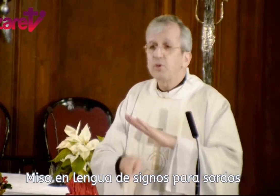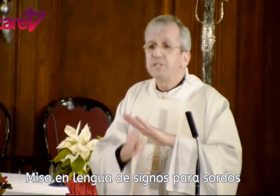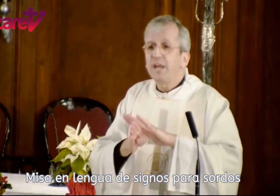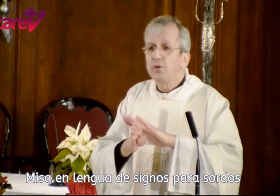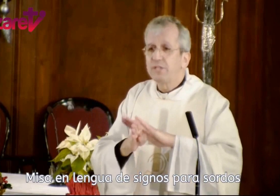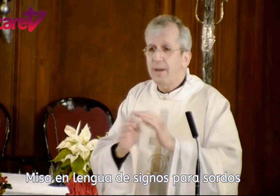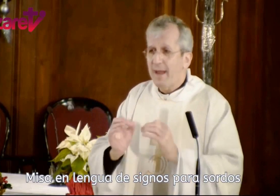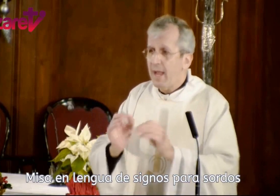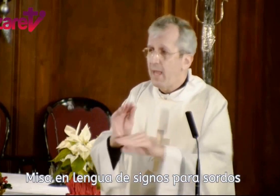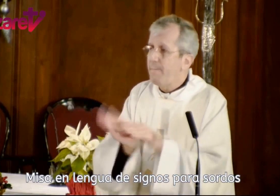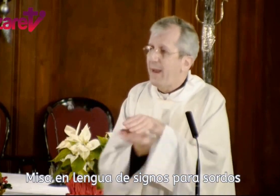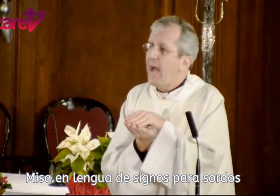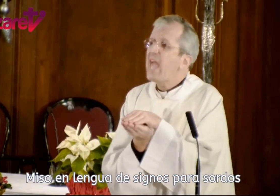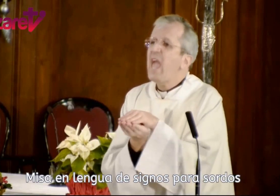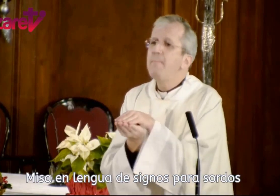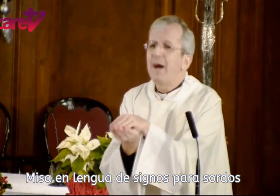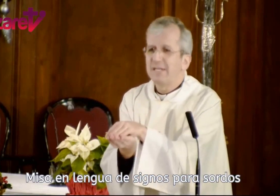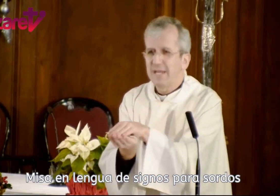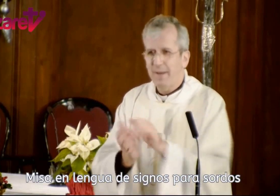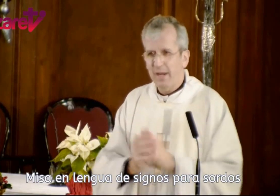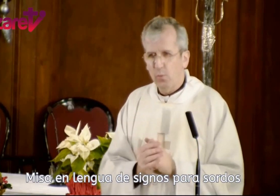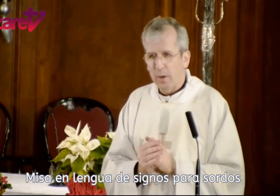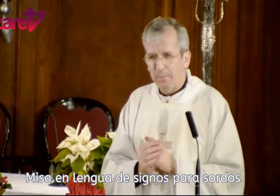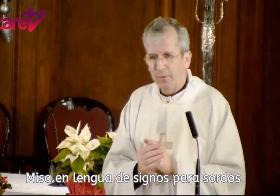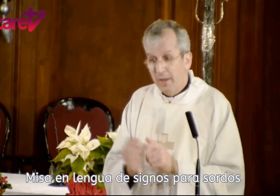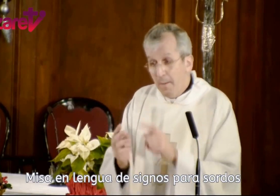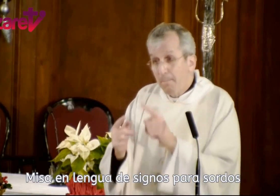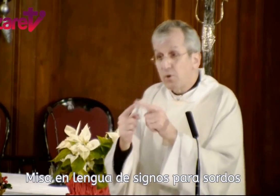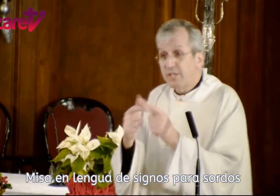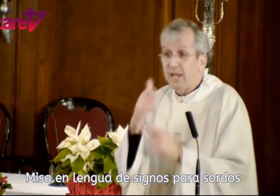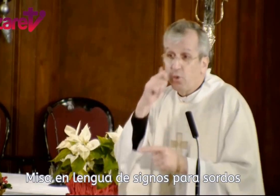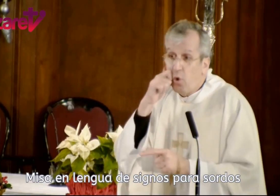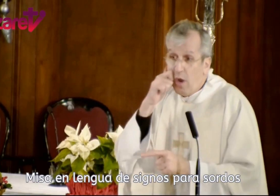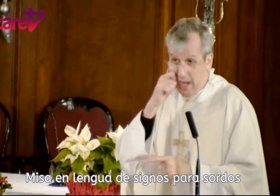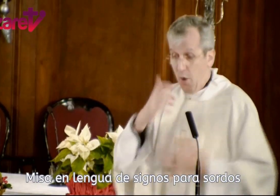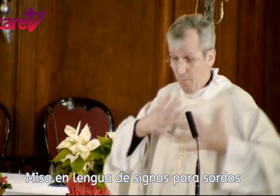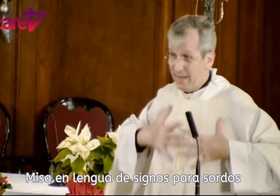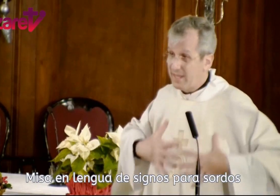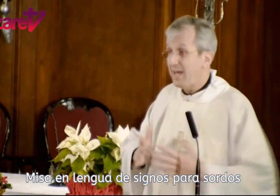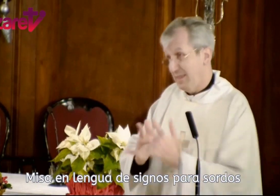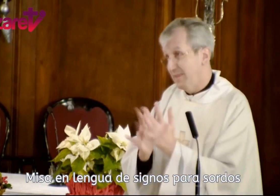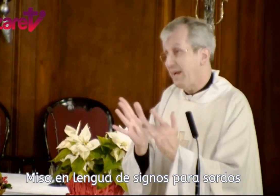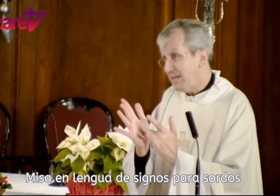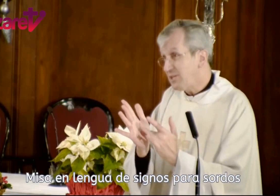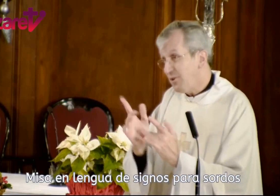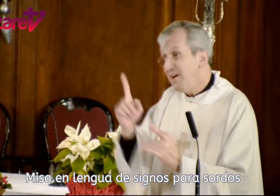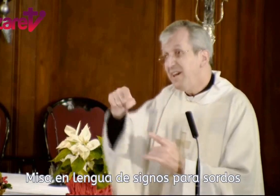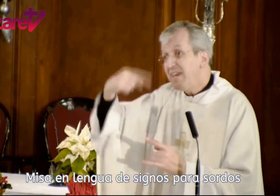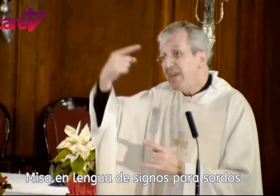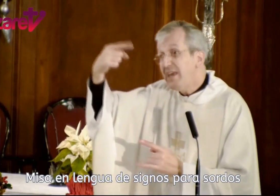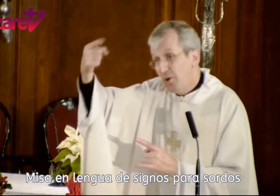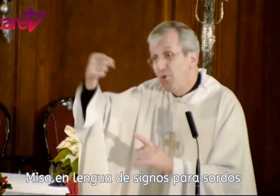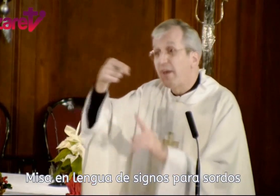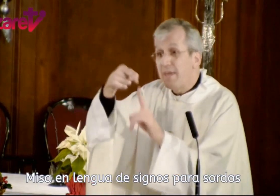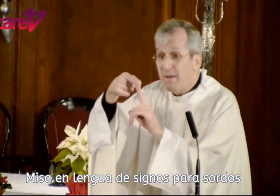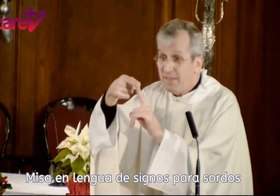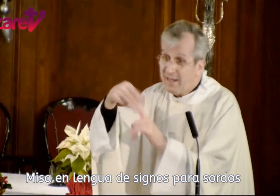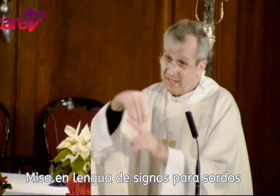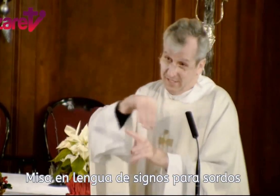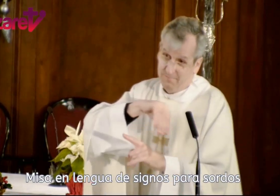se conservara, para embalsamar el cuerpo, mostrando la humanidad de Cristo y lo que iba a hacer que es